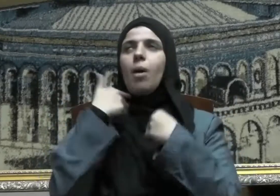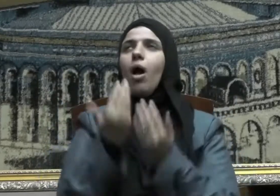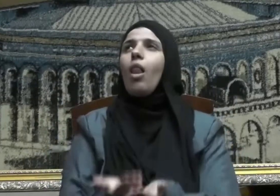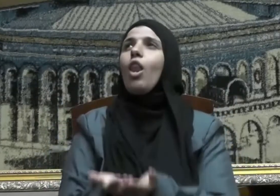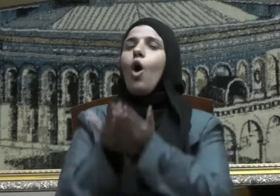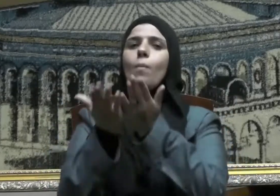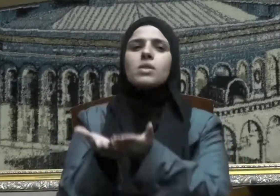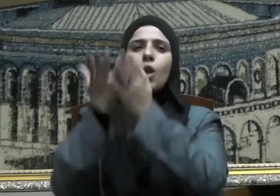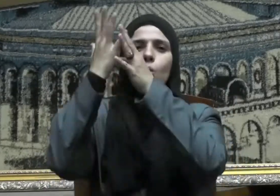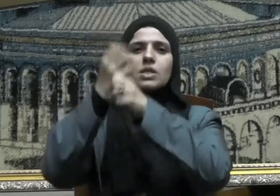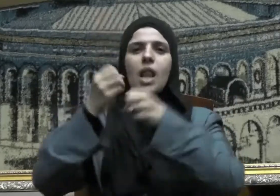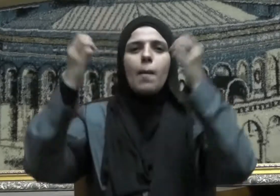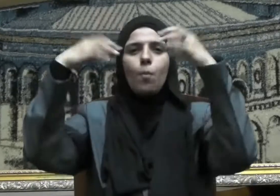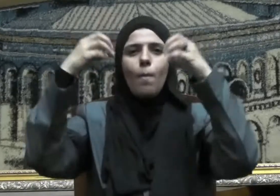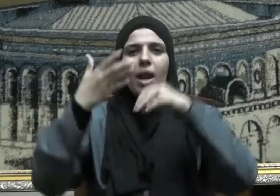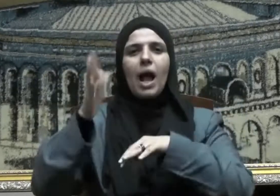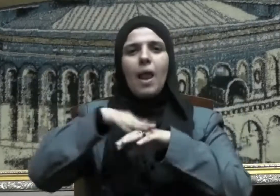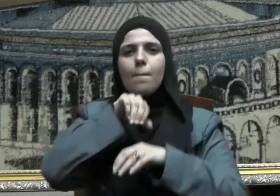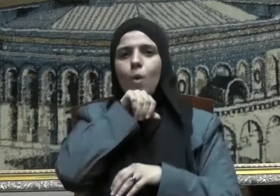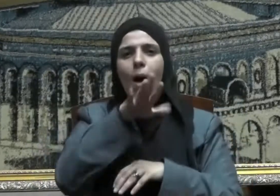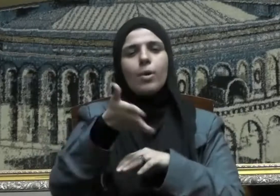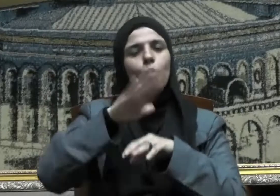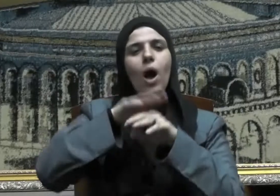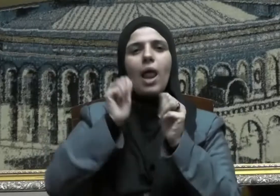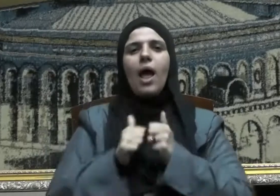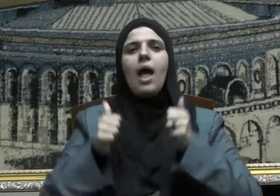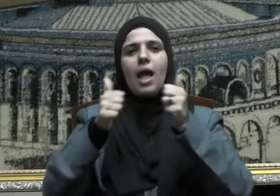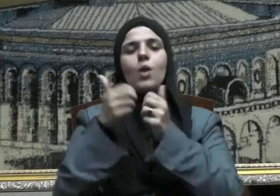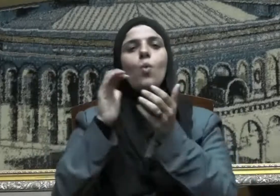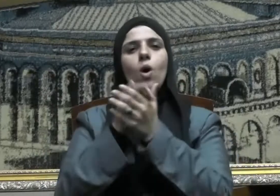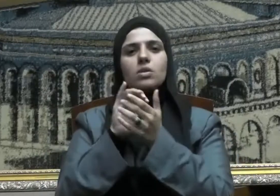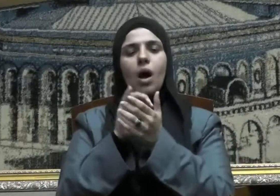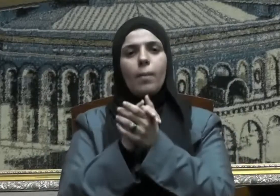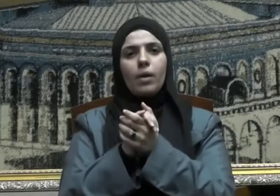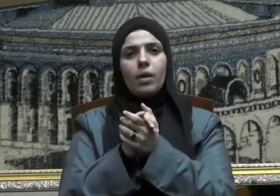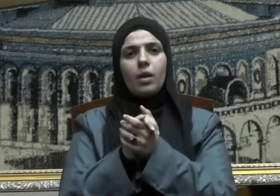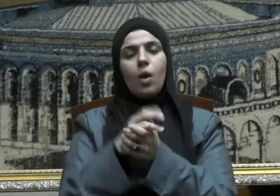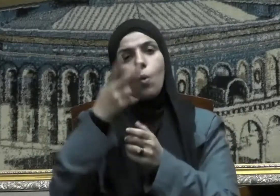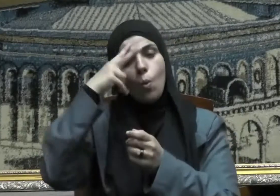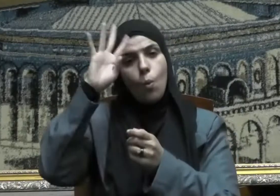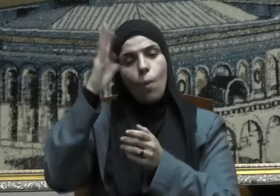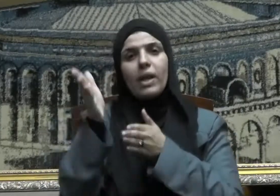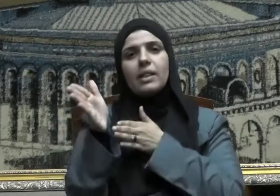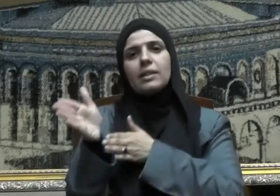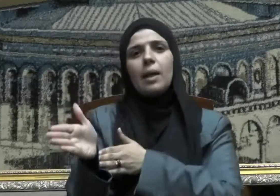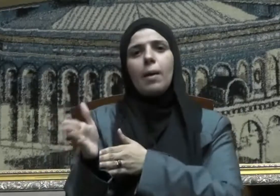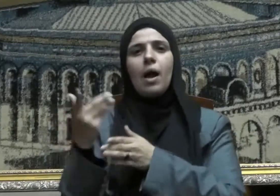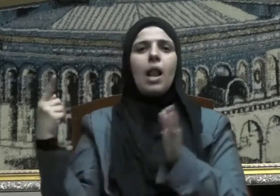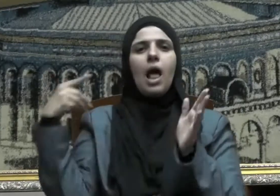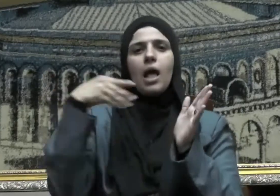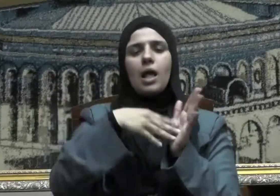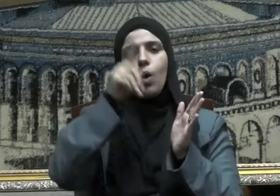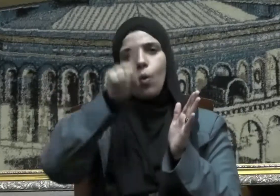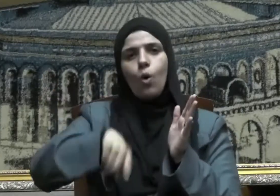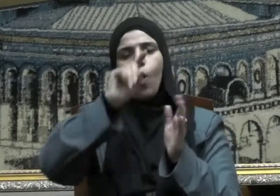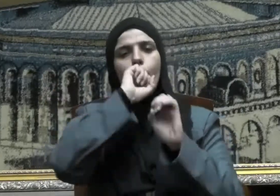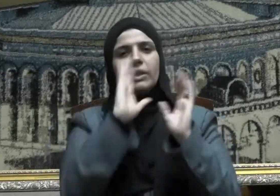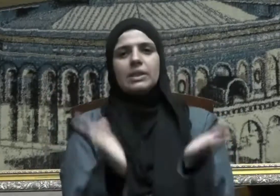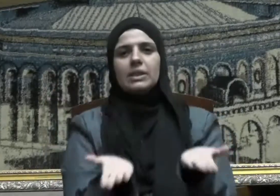اللهم صل وسلم وبارك عليه وعلى آله وصحبه ومن تبعهم باحسان